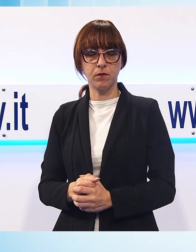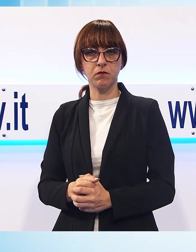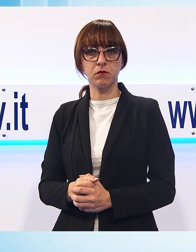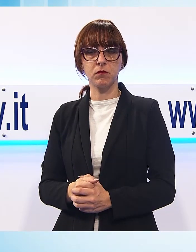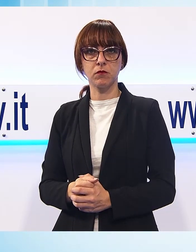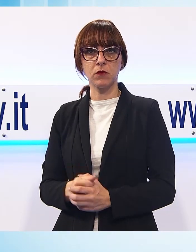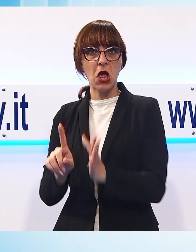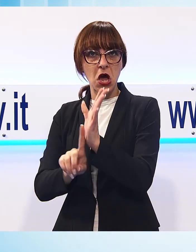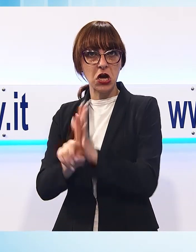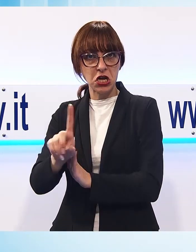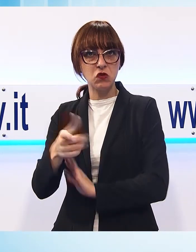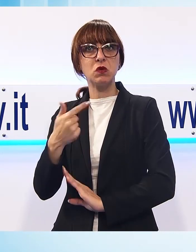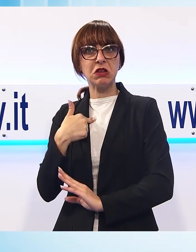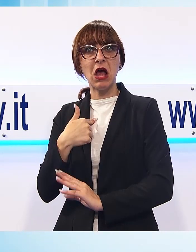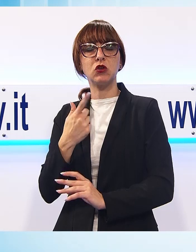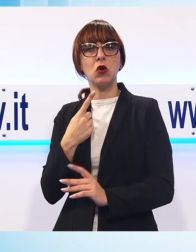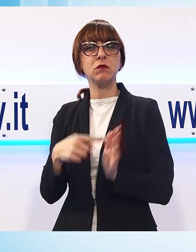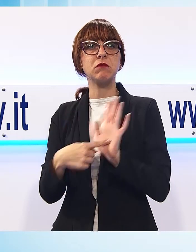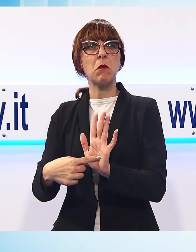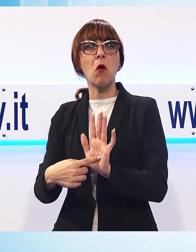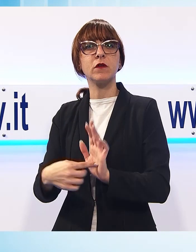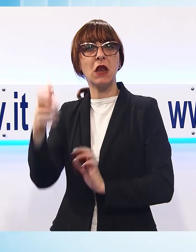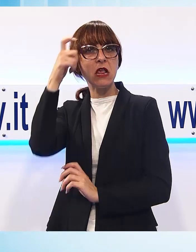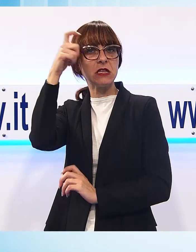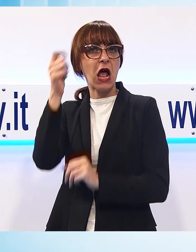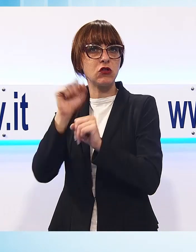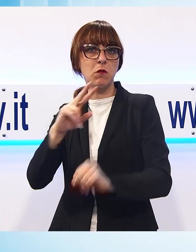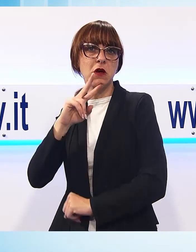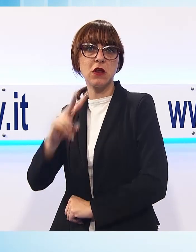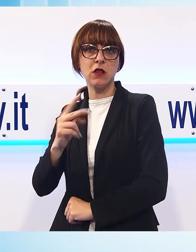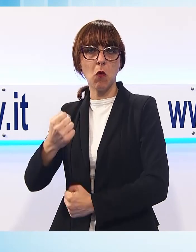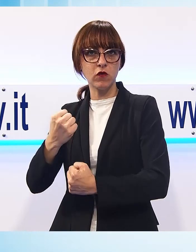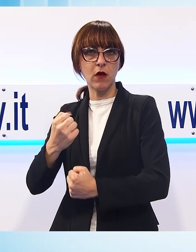con forza dello Stato democratico ha avverso questa violenza inaudita.